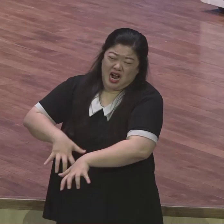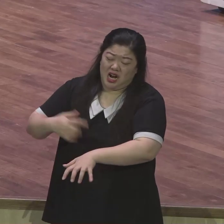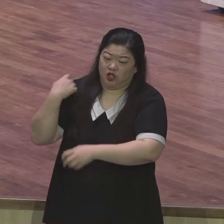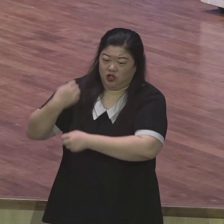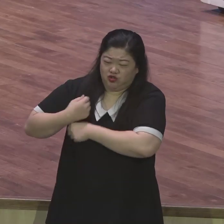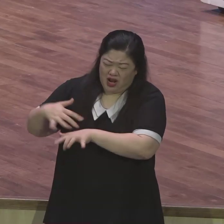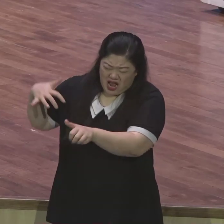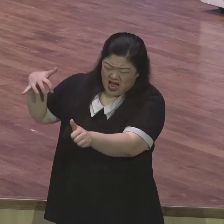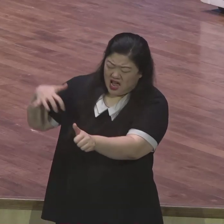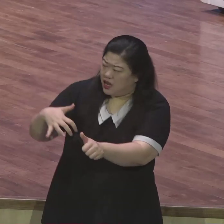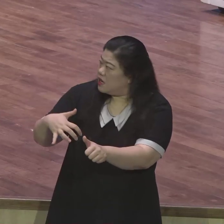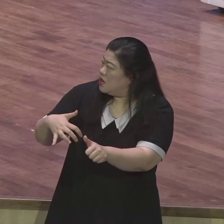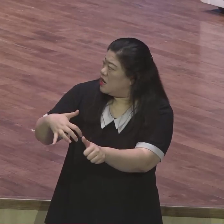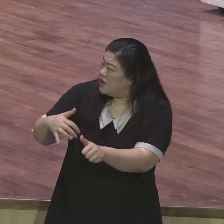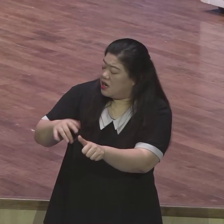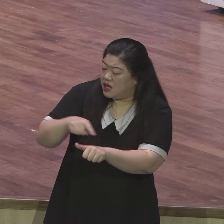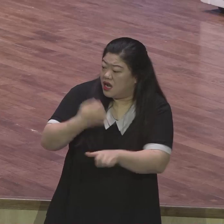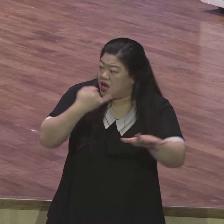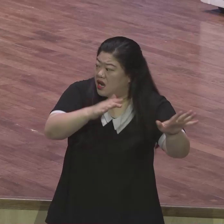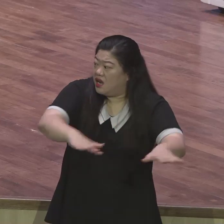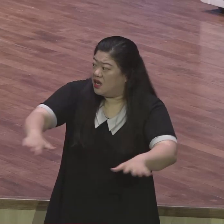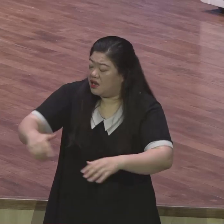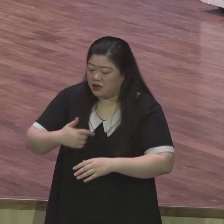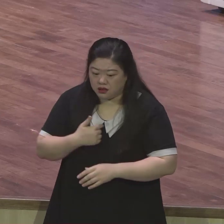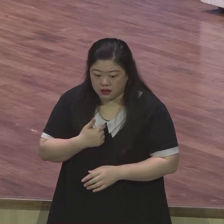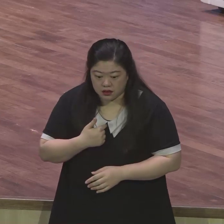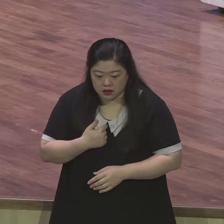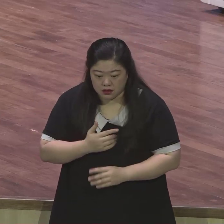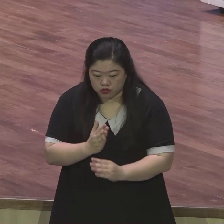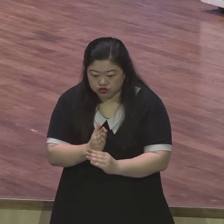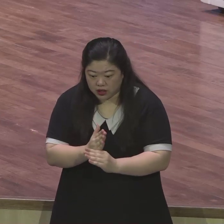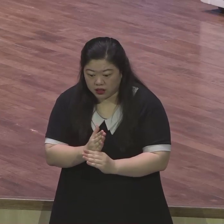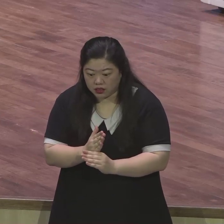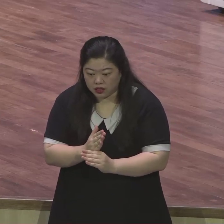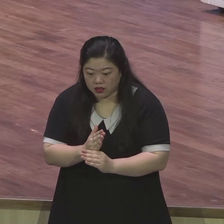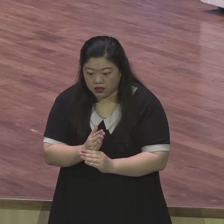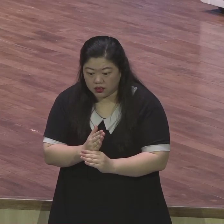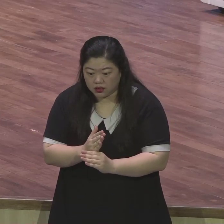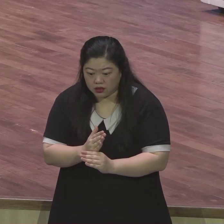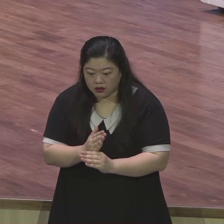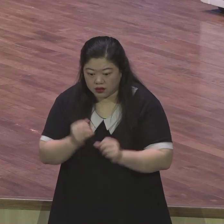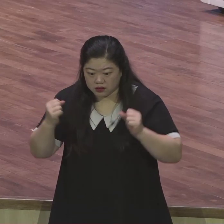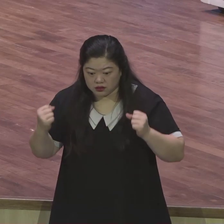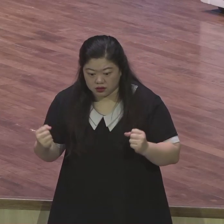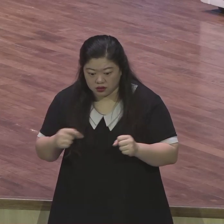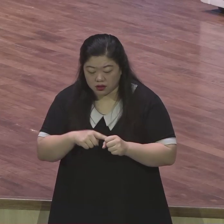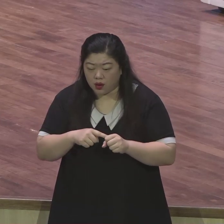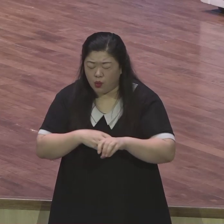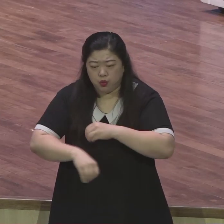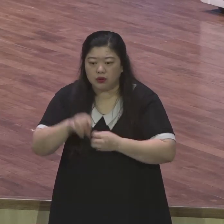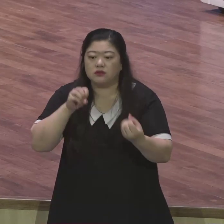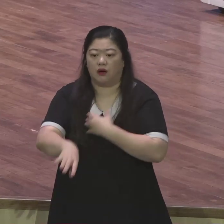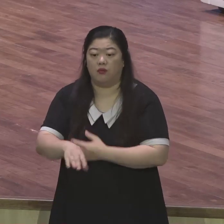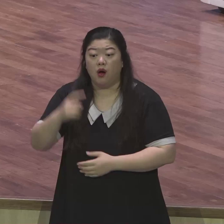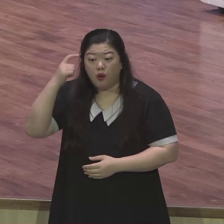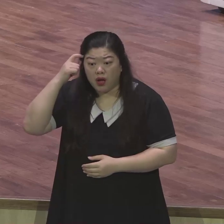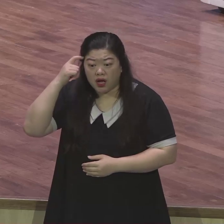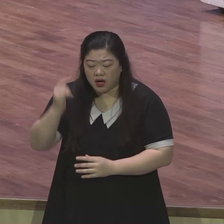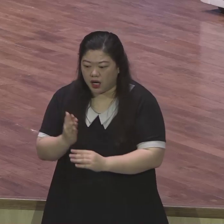있는 게 없었어요 가만히 있을 수밖에 없었습니다 그게 응답입니다 왜죠? 하나님만 바라보고 내가 아닌 하나님이